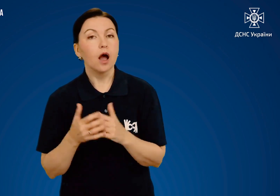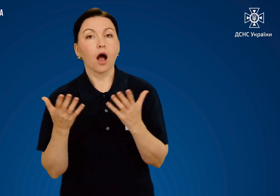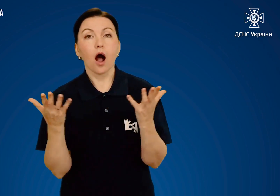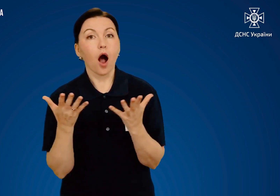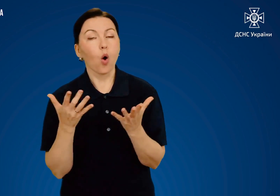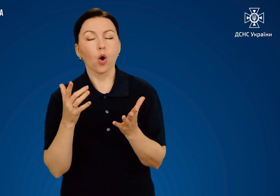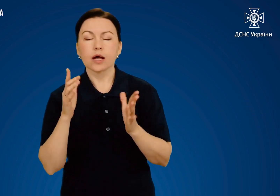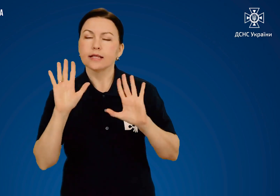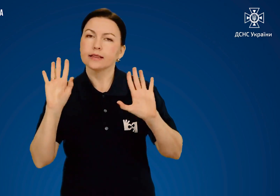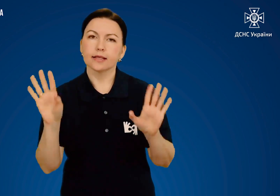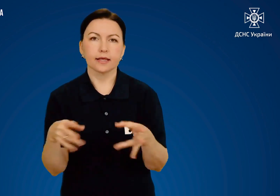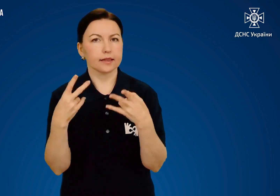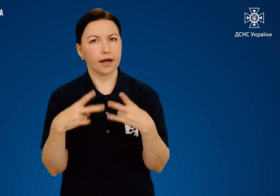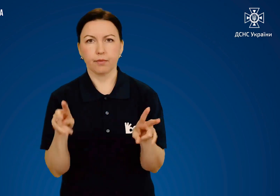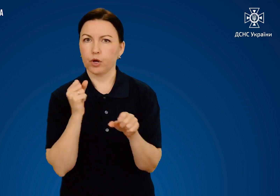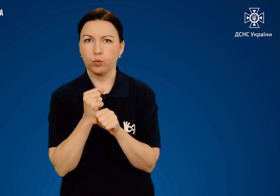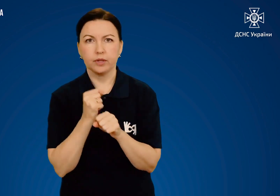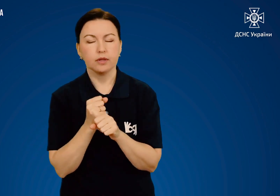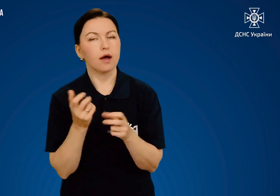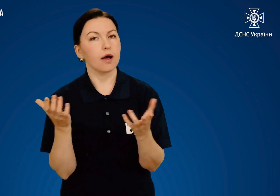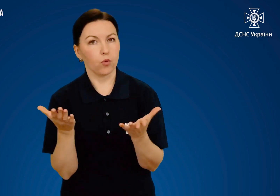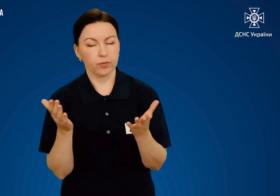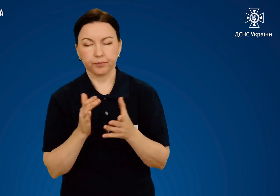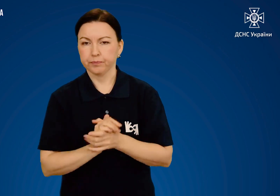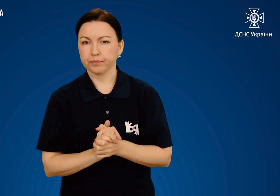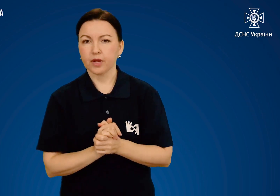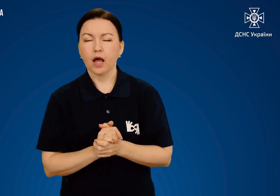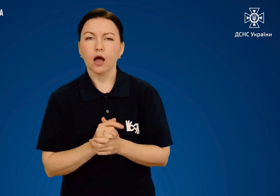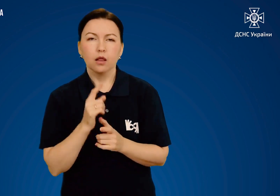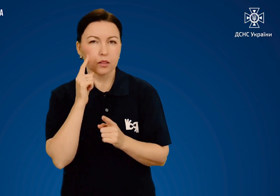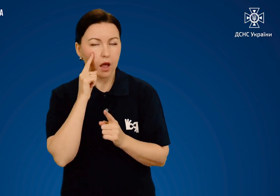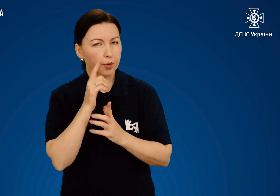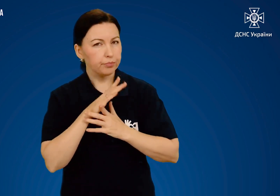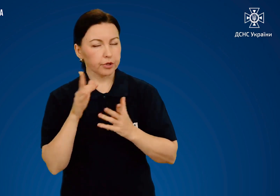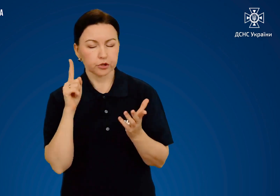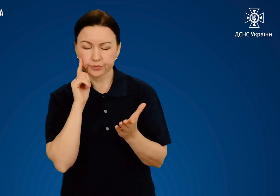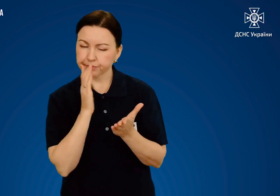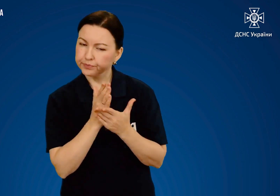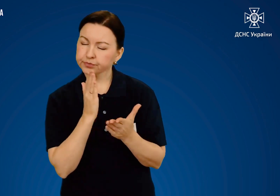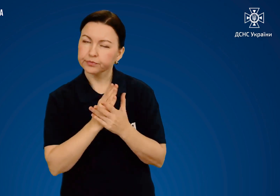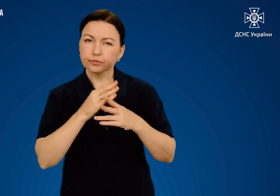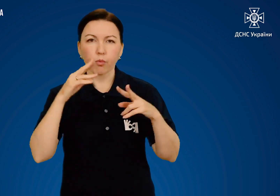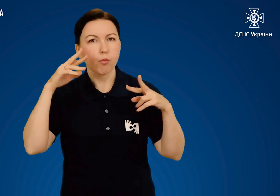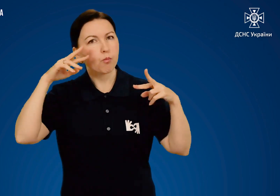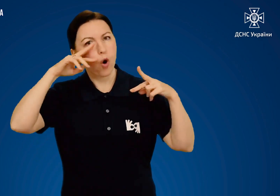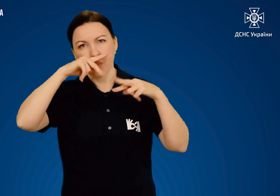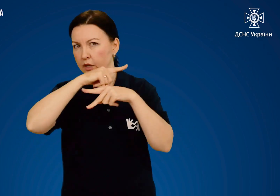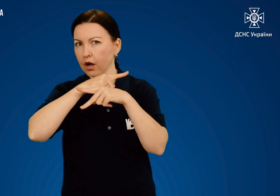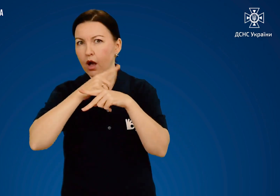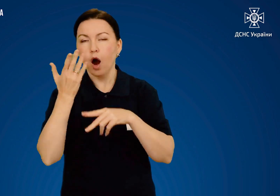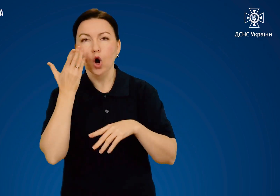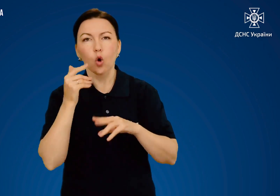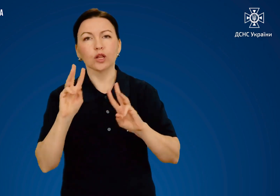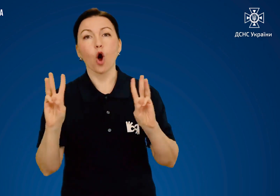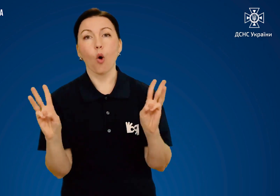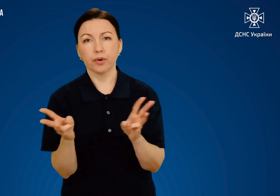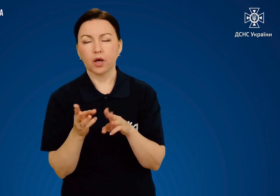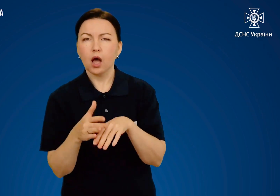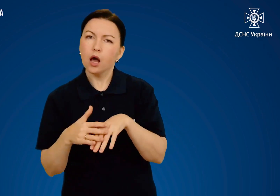Чого не слід робити? Найбільш розповсюджена помилка при опіках –